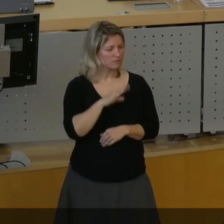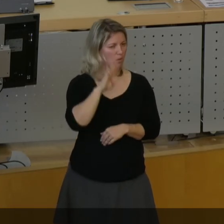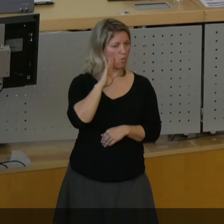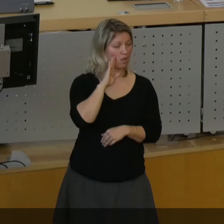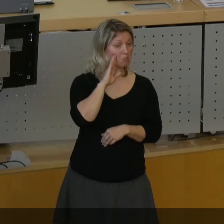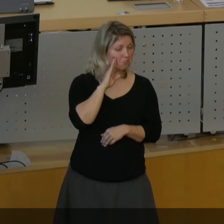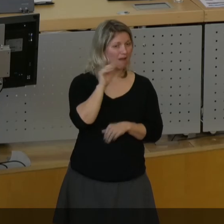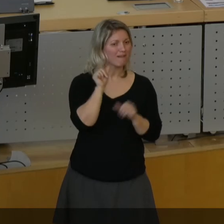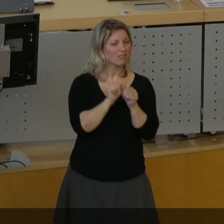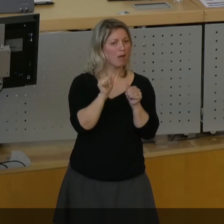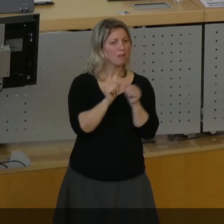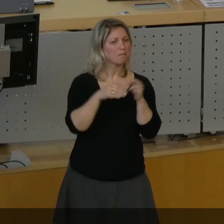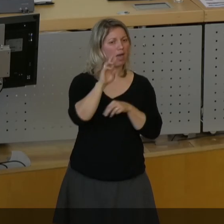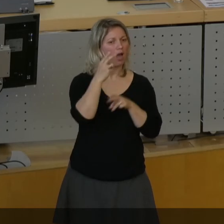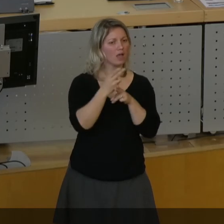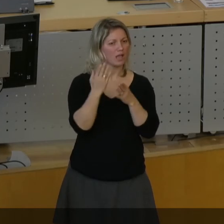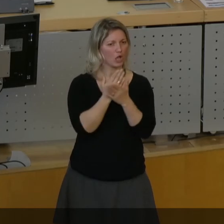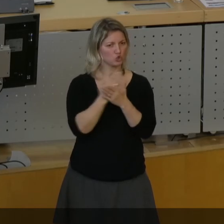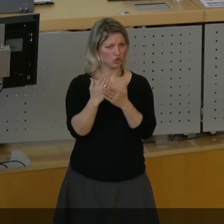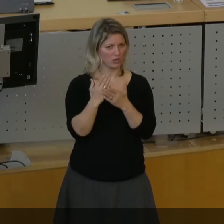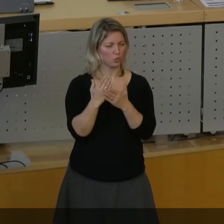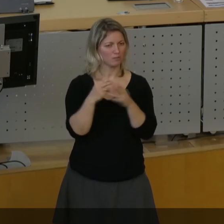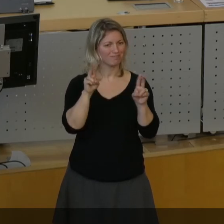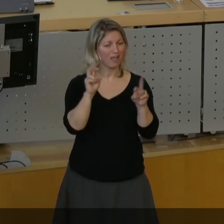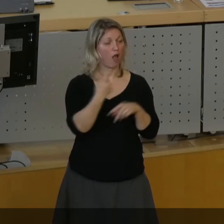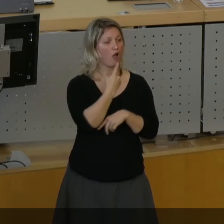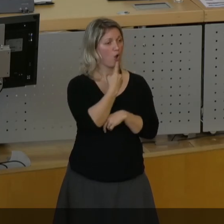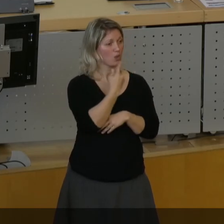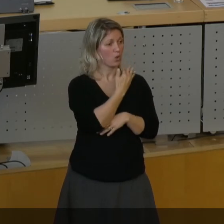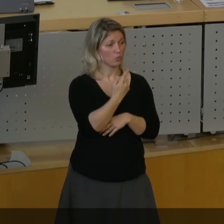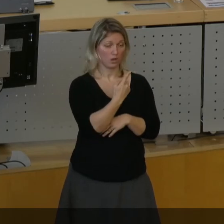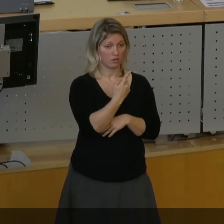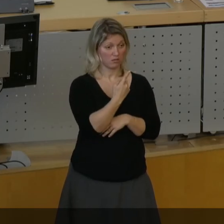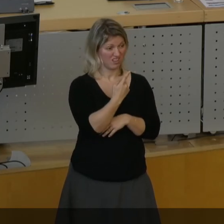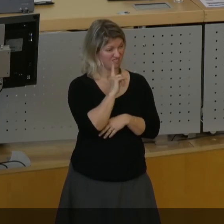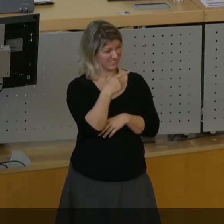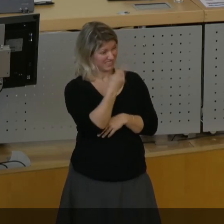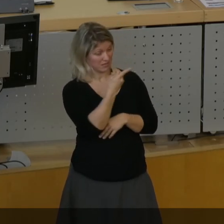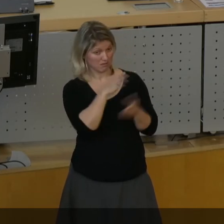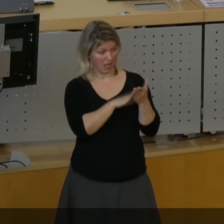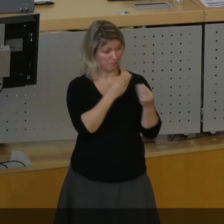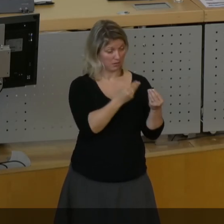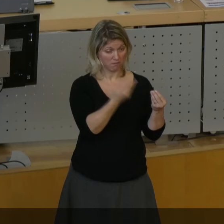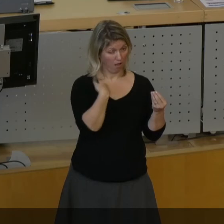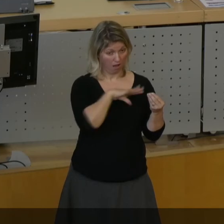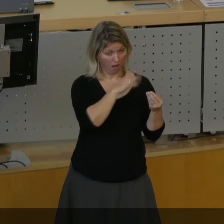knappe Mehrheitsentscheidungen. Rot-Rot-Grün hat fast alles, was Sie gemacht haben, mit knappen Mehrheitsentscheidungen durchgedrückt.